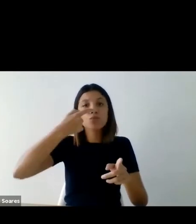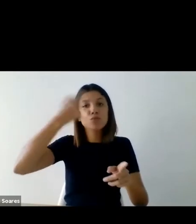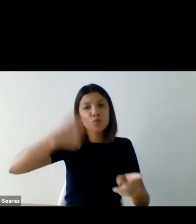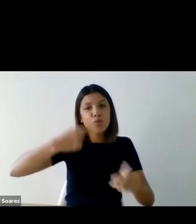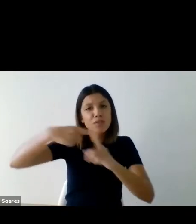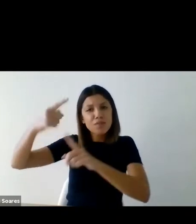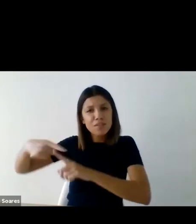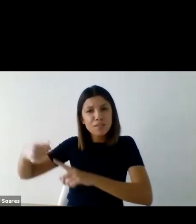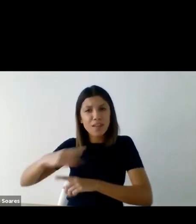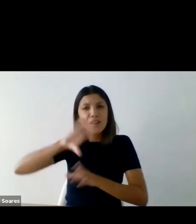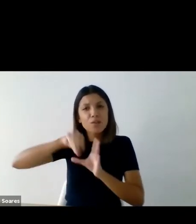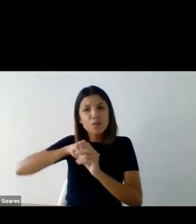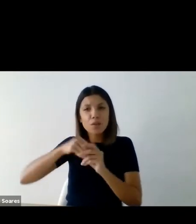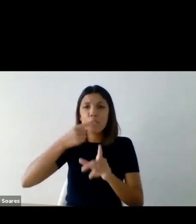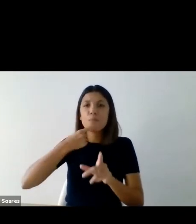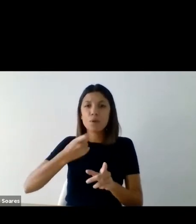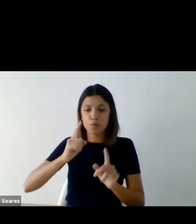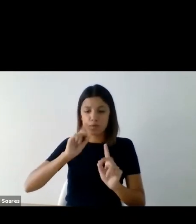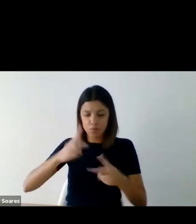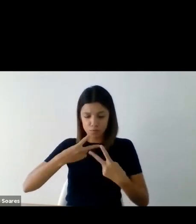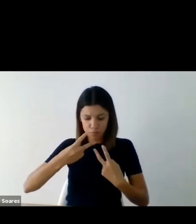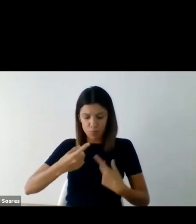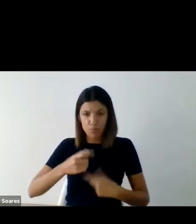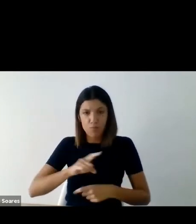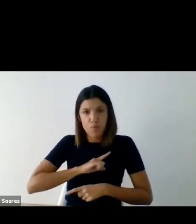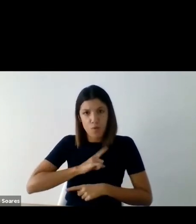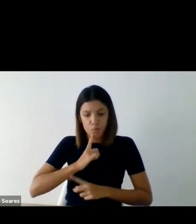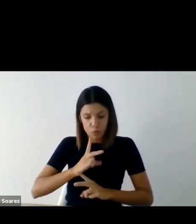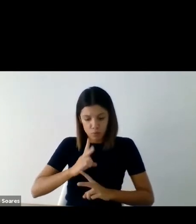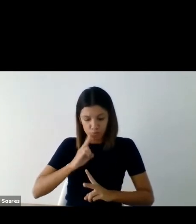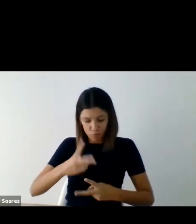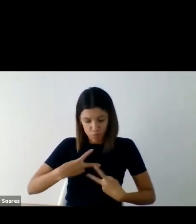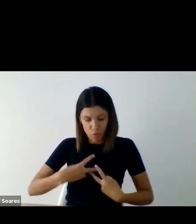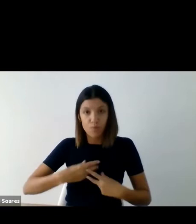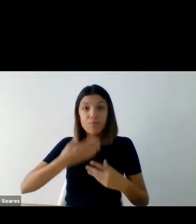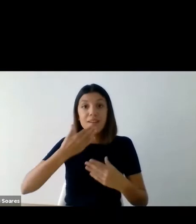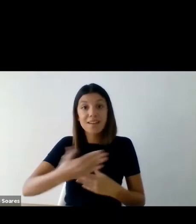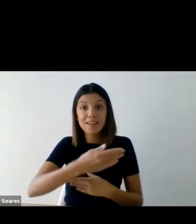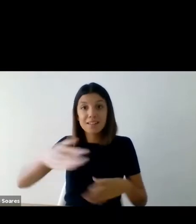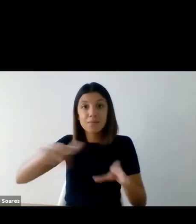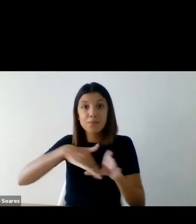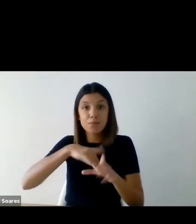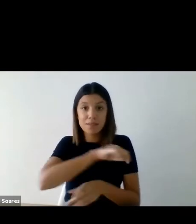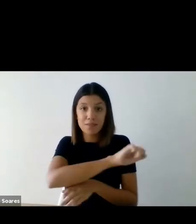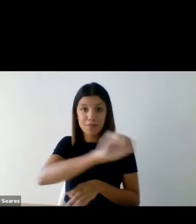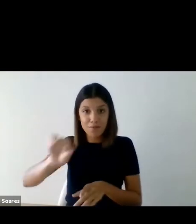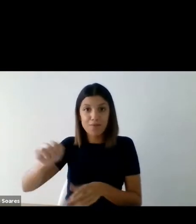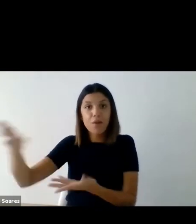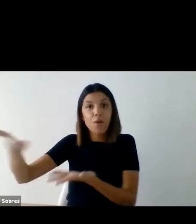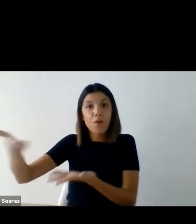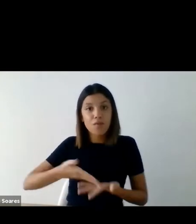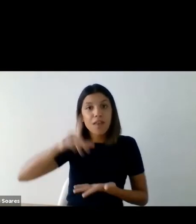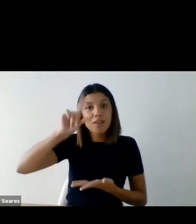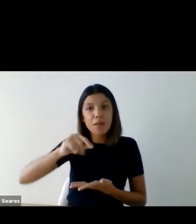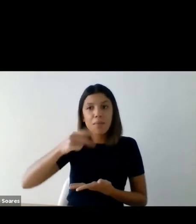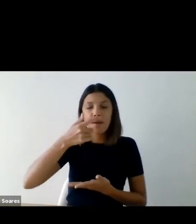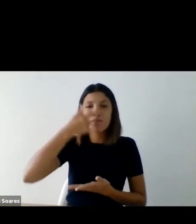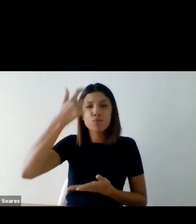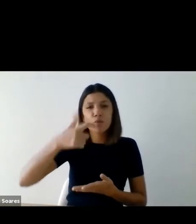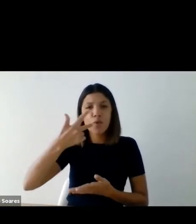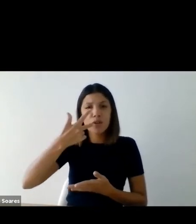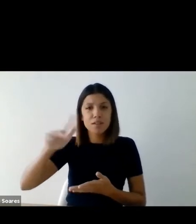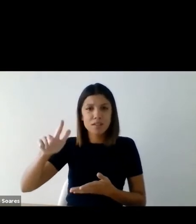Perguntas para Nós Próprios. Agradecemos a vossa presença, aos nossos convidados e aos mais de 100 participantes